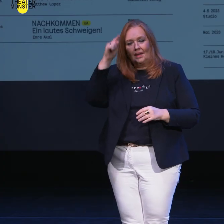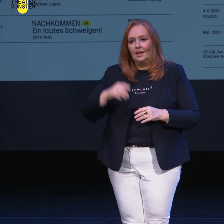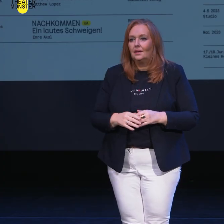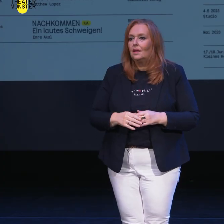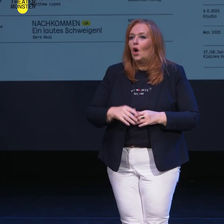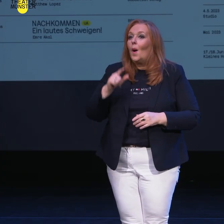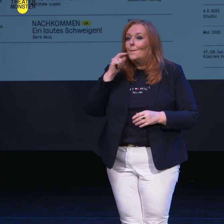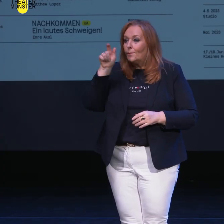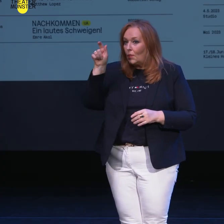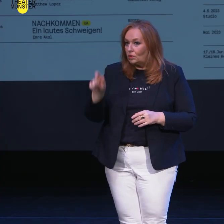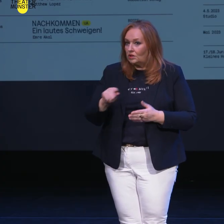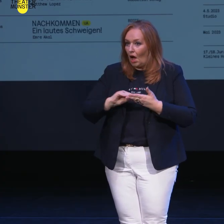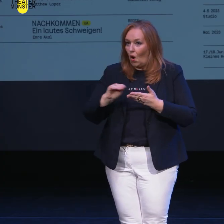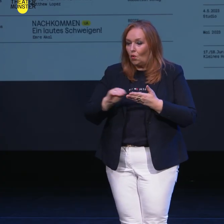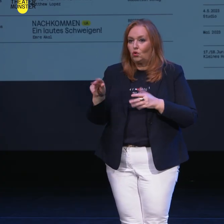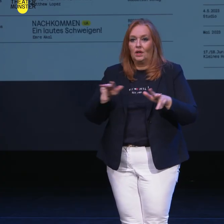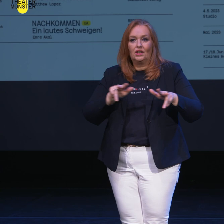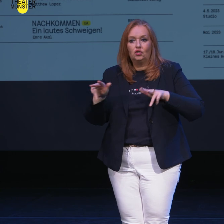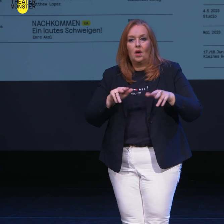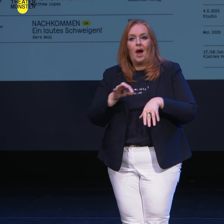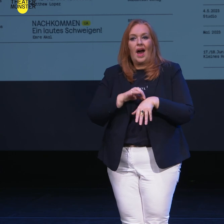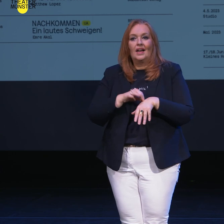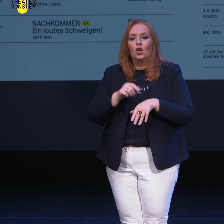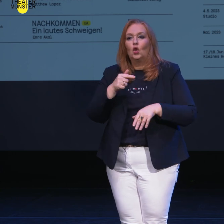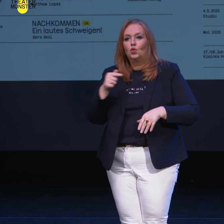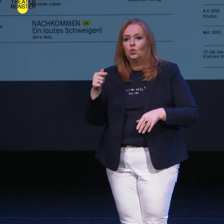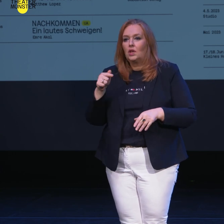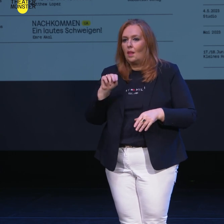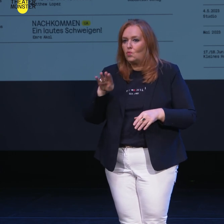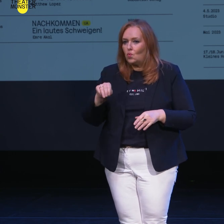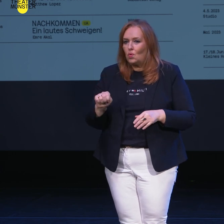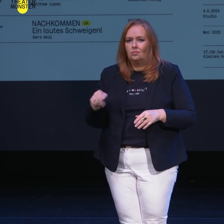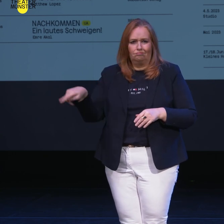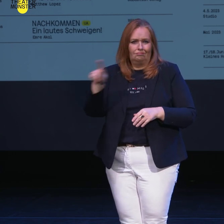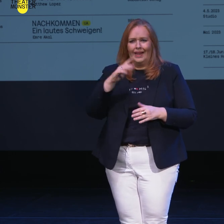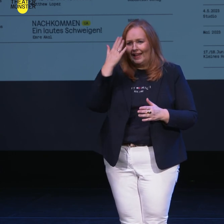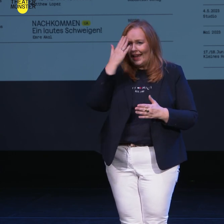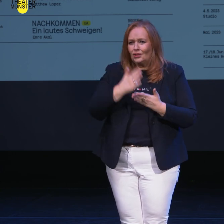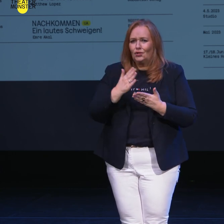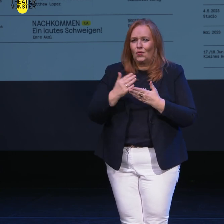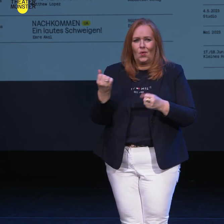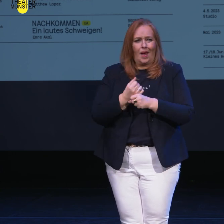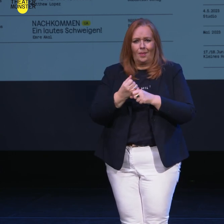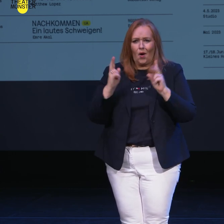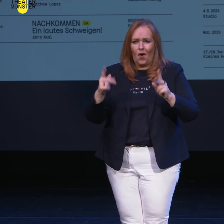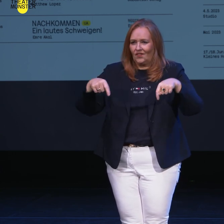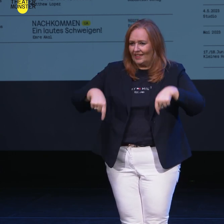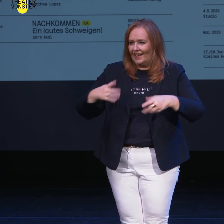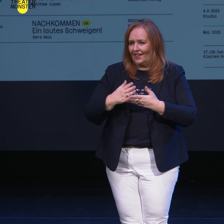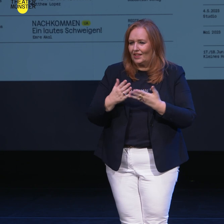Münsteraner Autor, Regisseur und Arzt Tussal Mugul, der Ihnen ja sicherlich schon mit seinen Arbeiten bekannt ist,